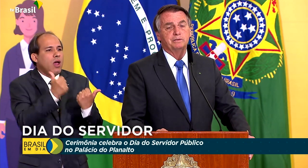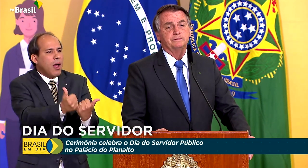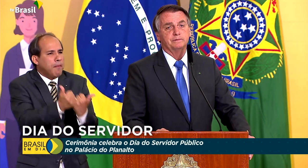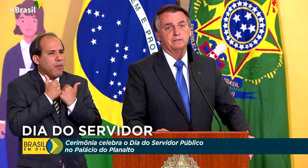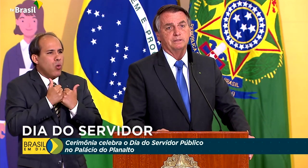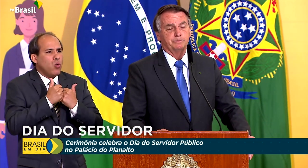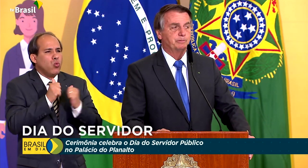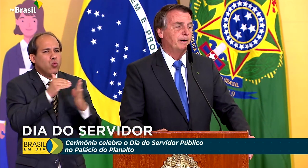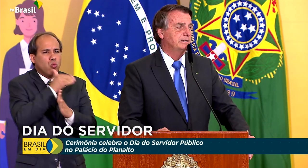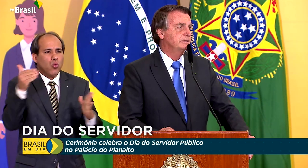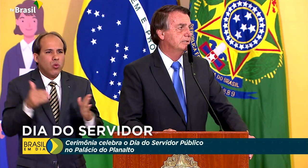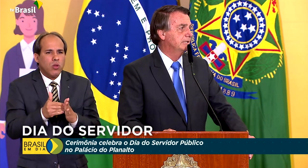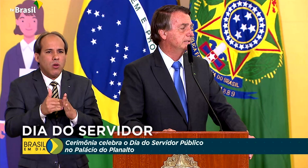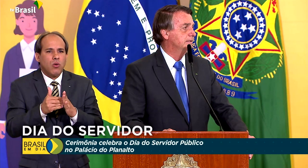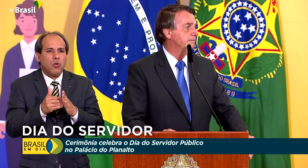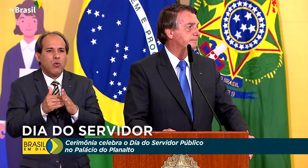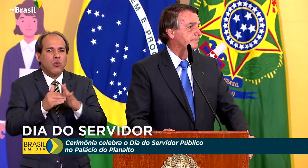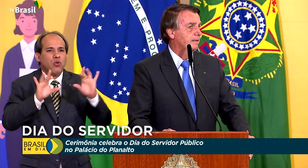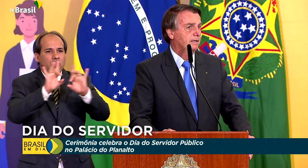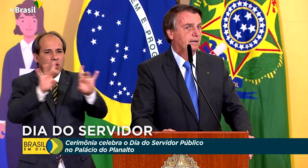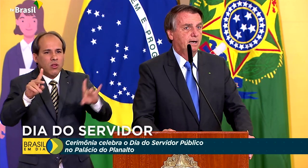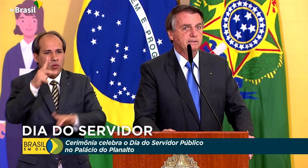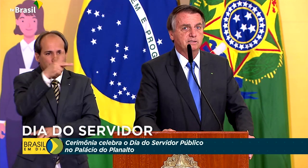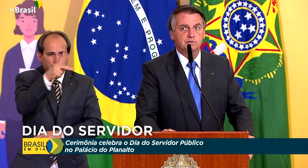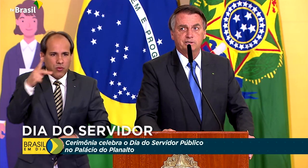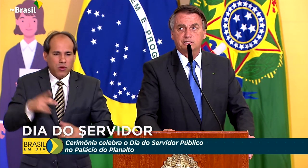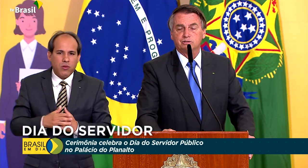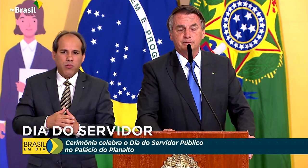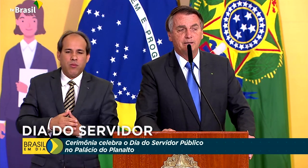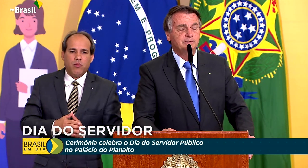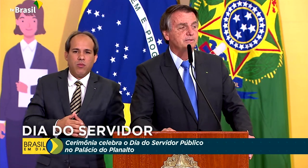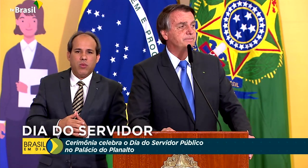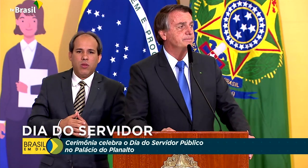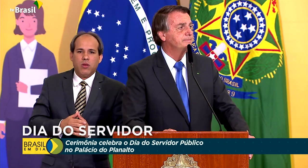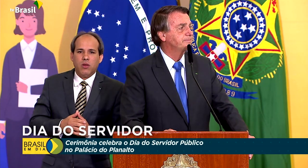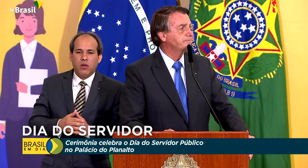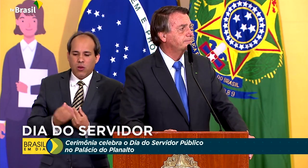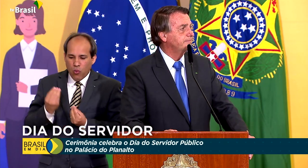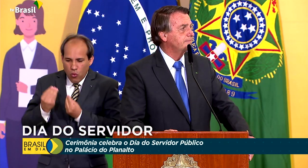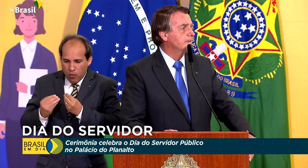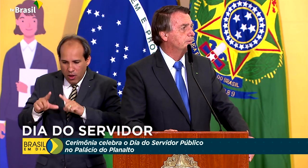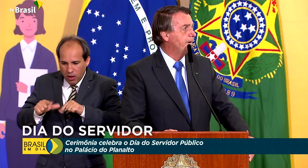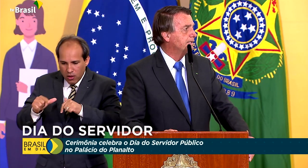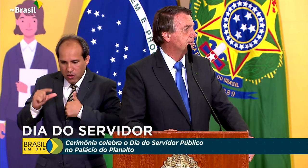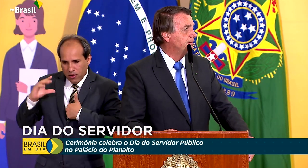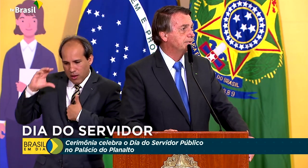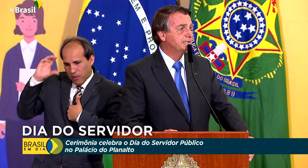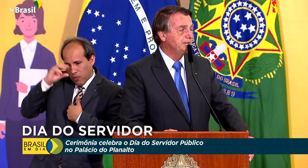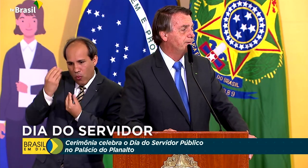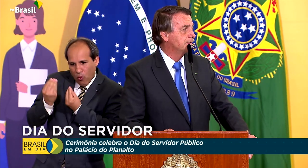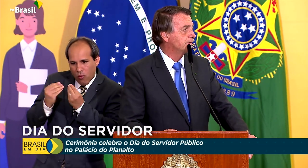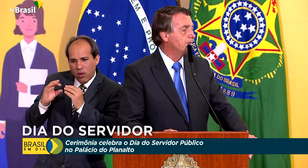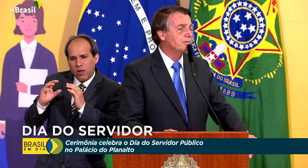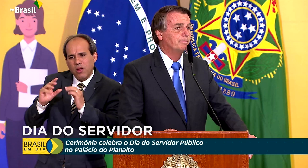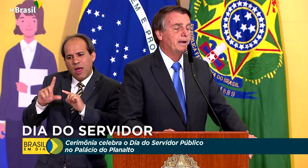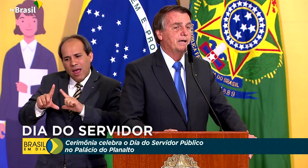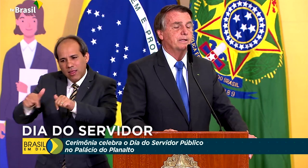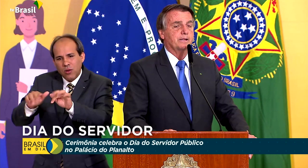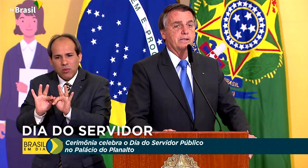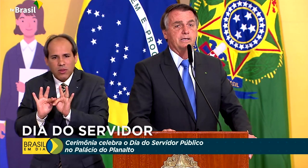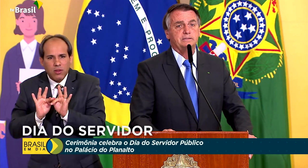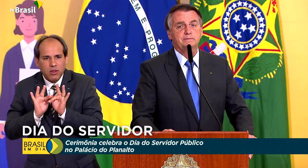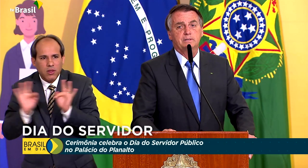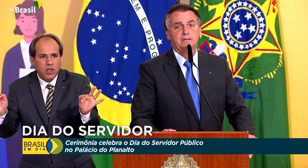apoio por parte de vocês. As decisões que tomamos, por mais simples ou